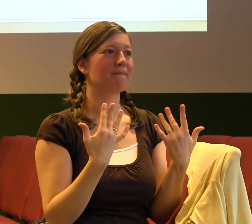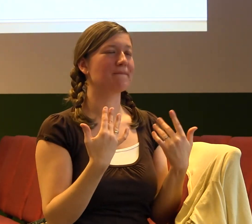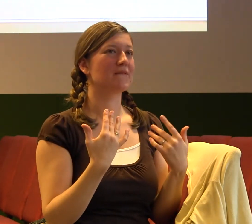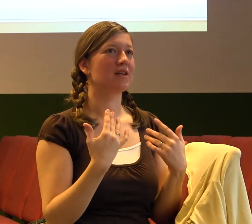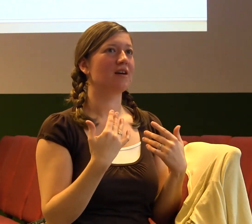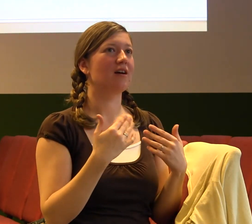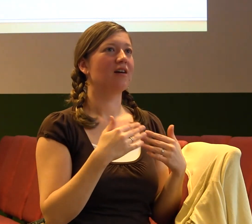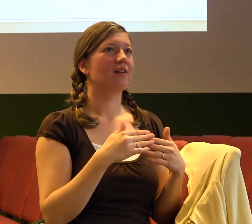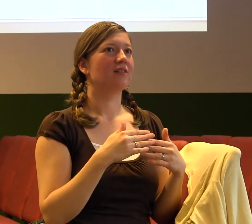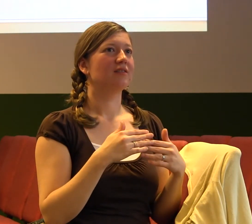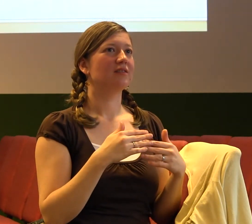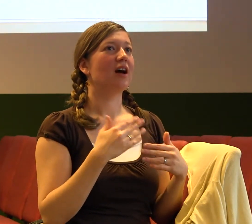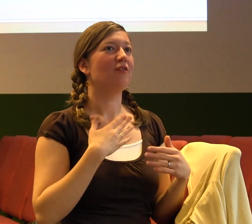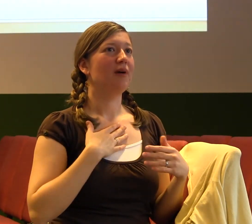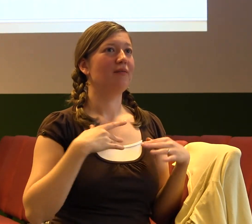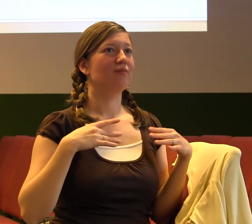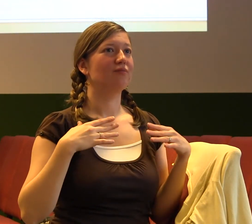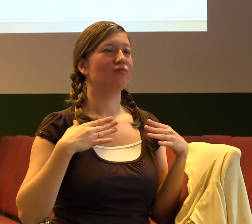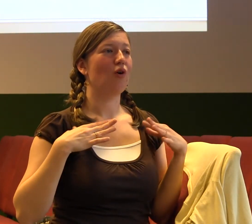tomu věnuju na svojí hlavě?